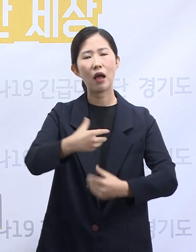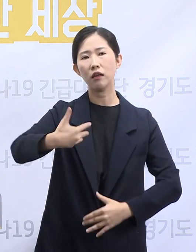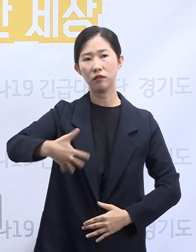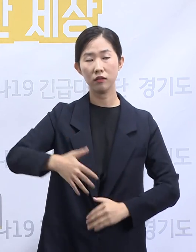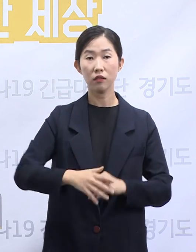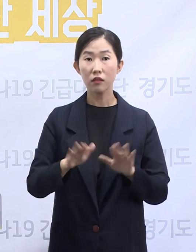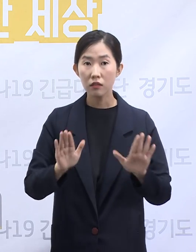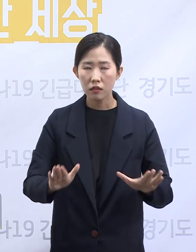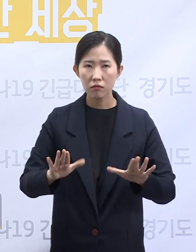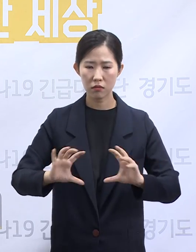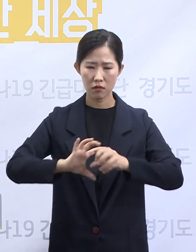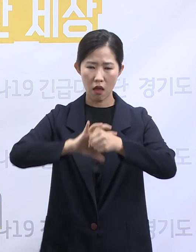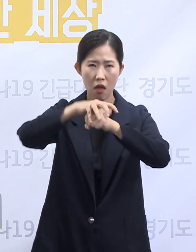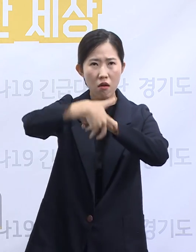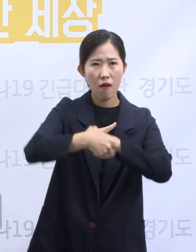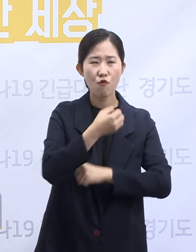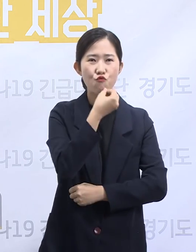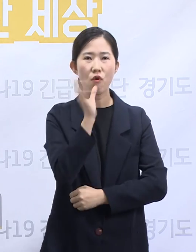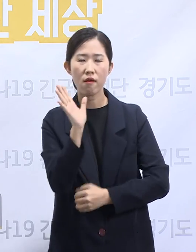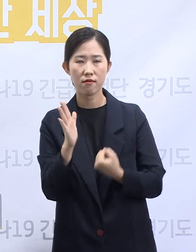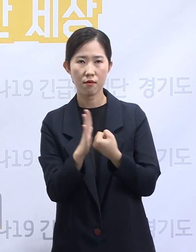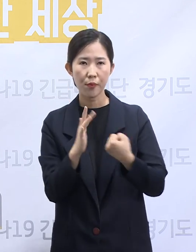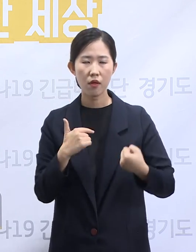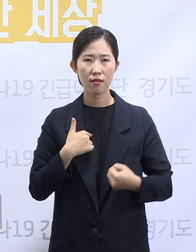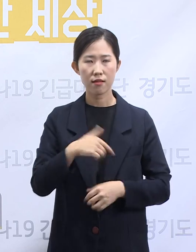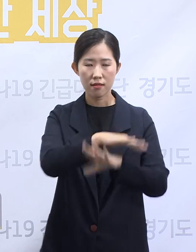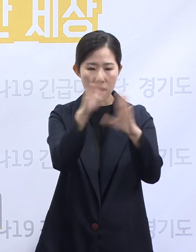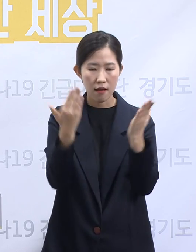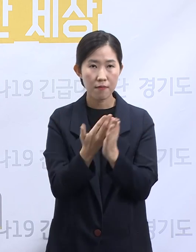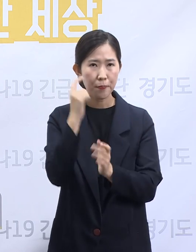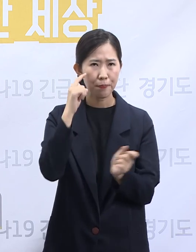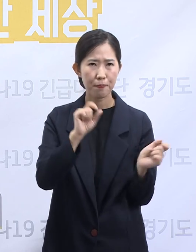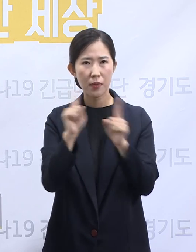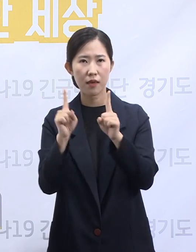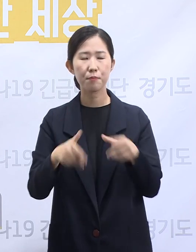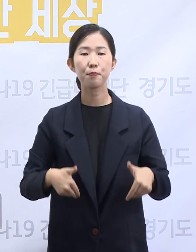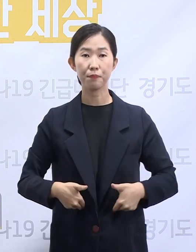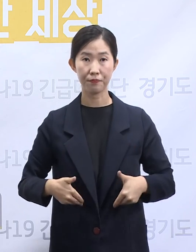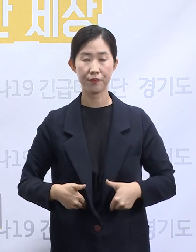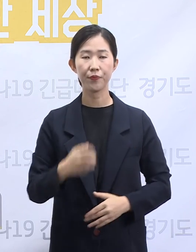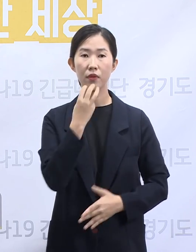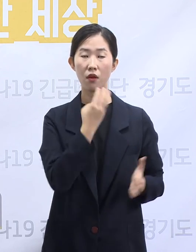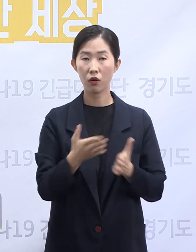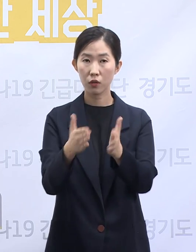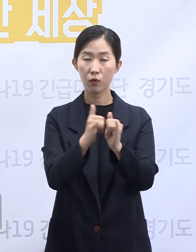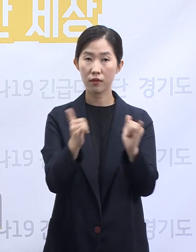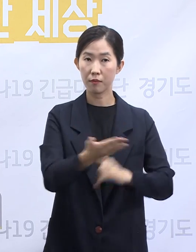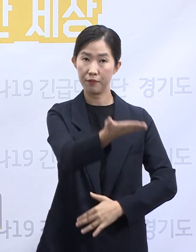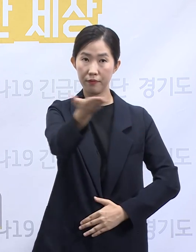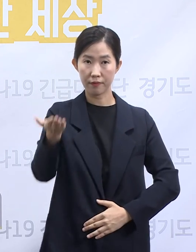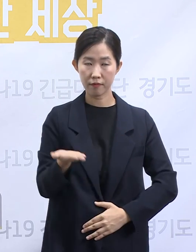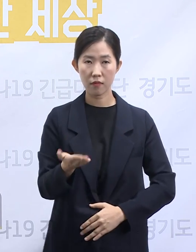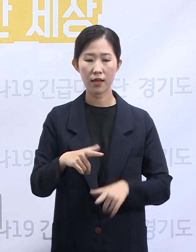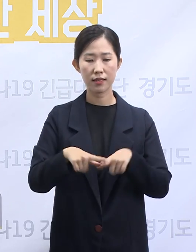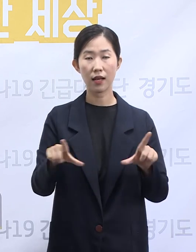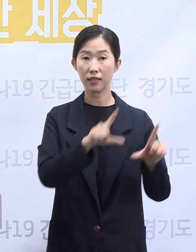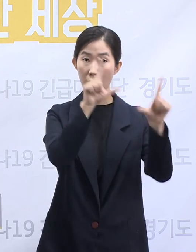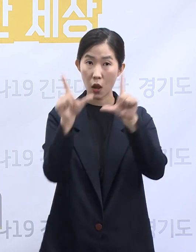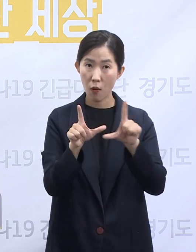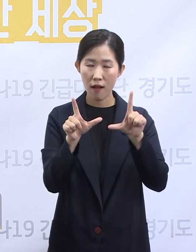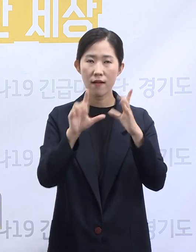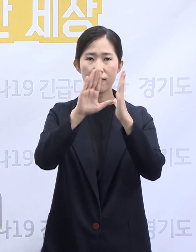확산되고 있는 만큼 경과 확심을 늦추지 말아야 합니다. 도민 여러분께서는 일상생활 속에서의 방역에